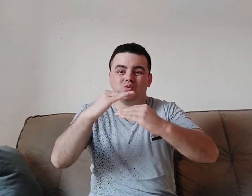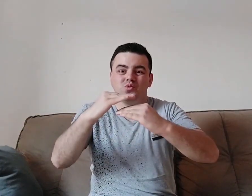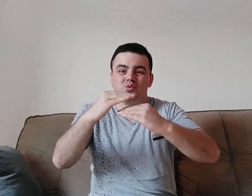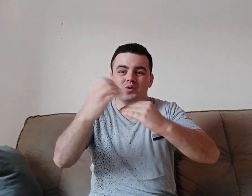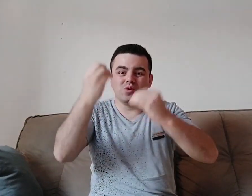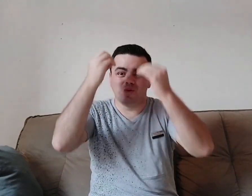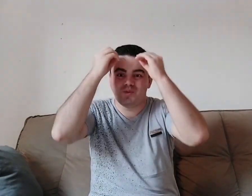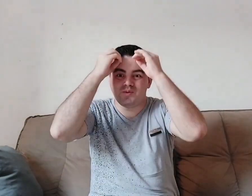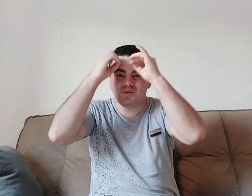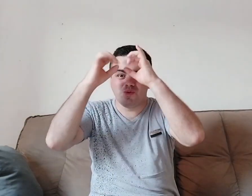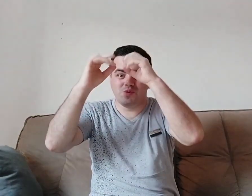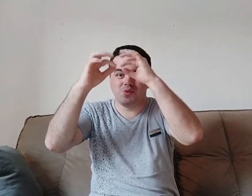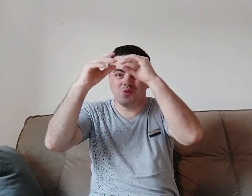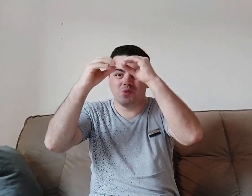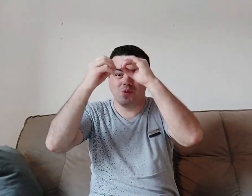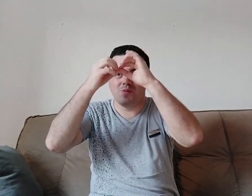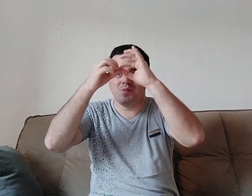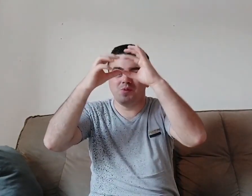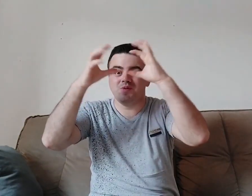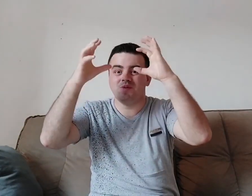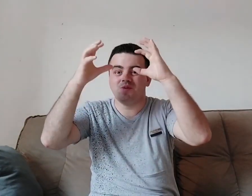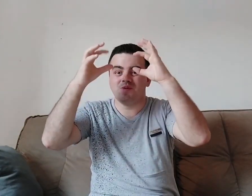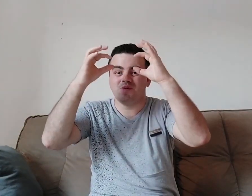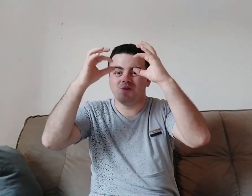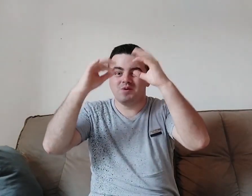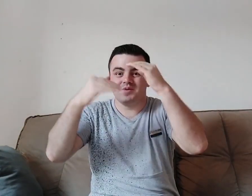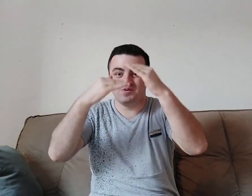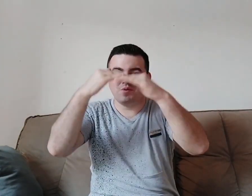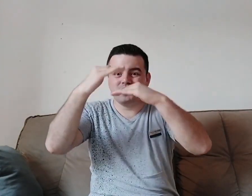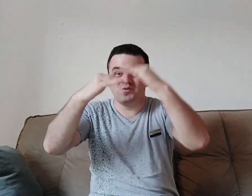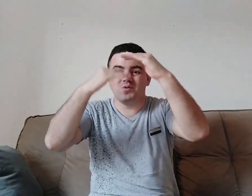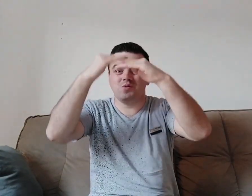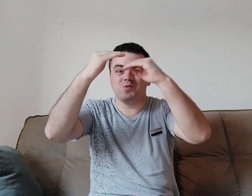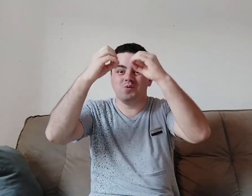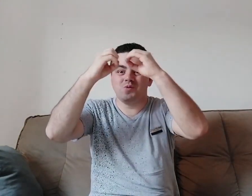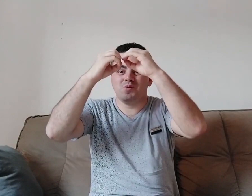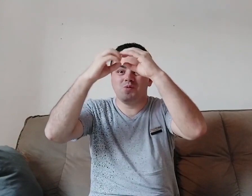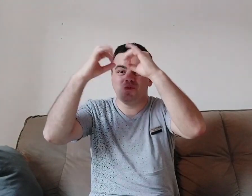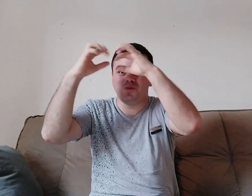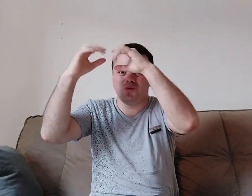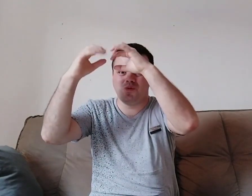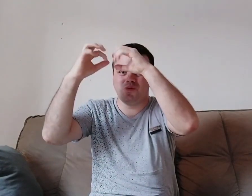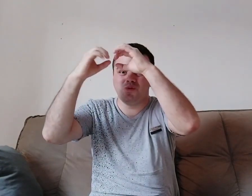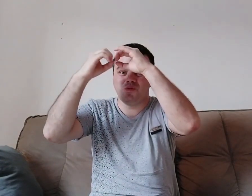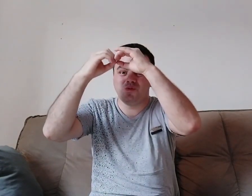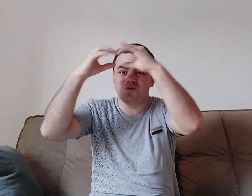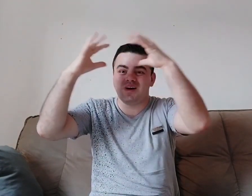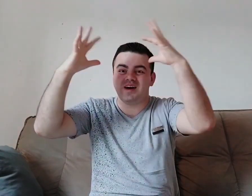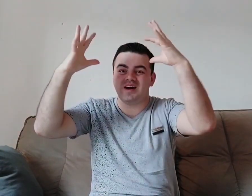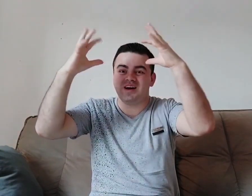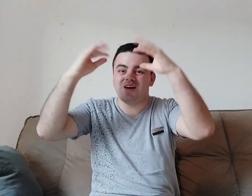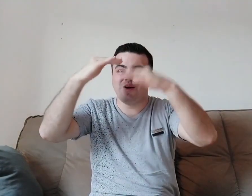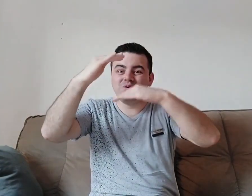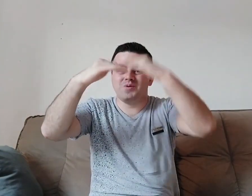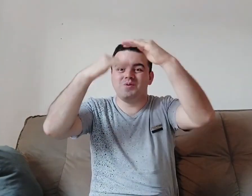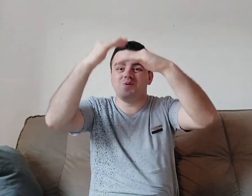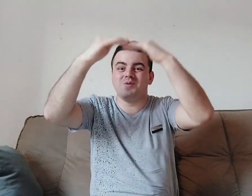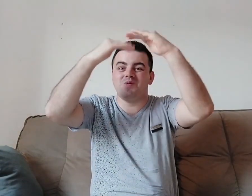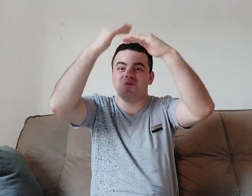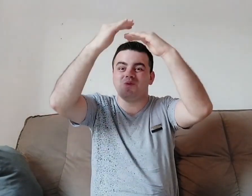desenvolvimento e a minha mente se expandiram cada vez mais através dos conhecimentos que eles me passaram. Foi